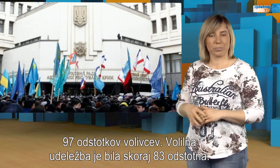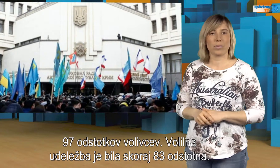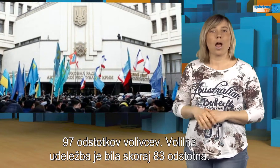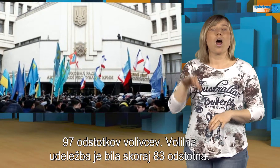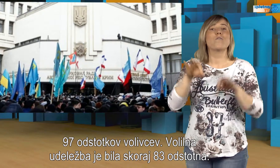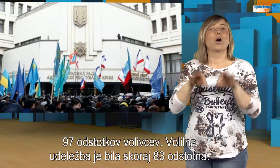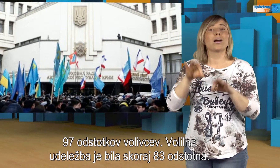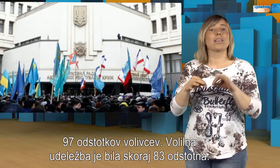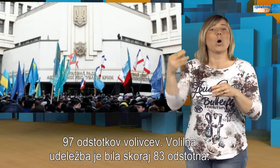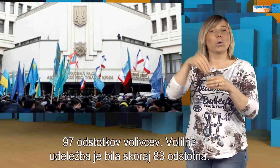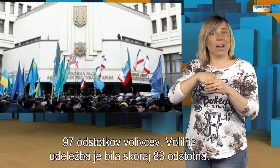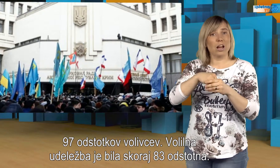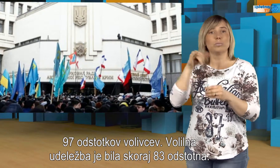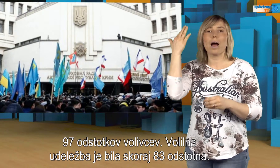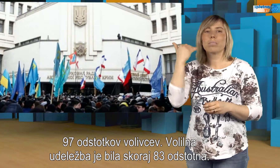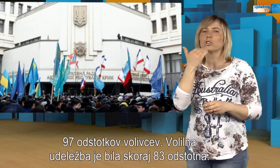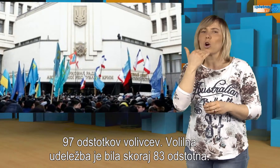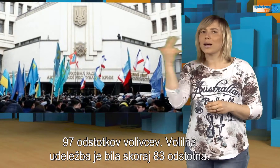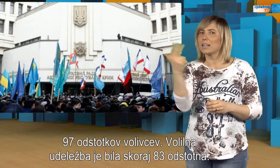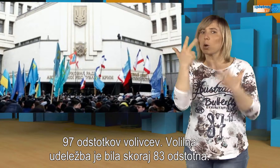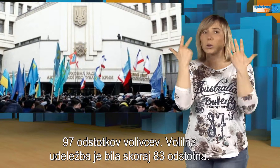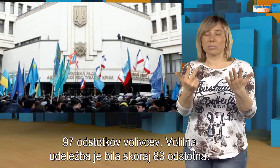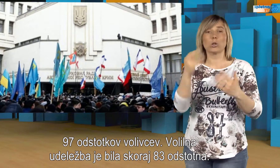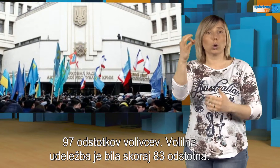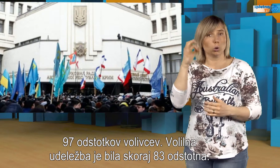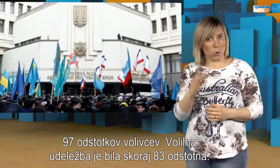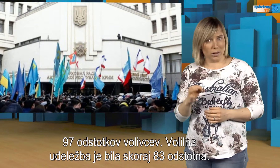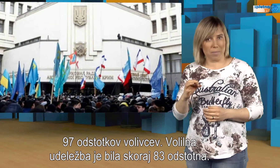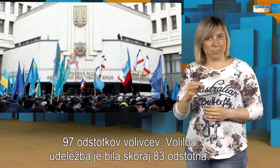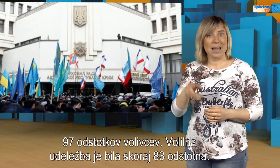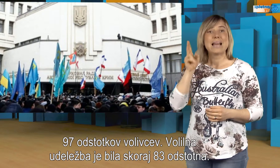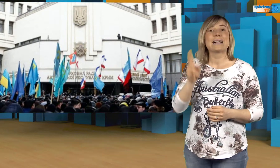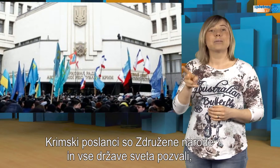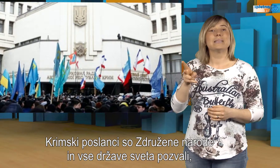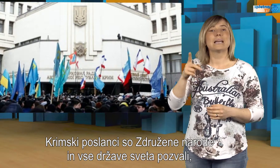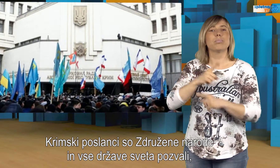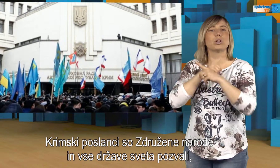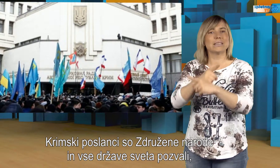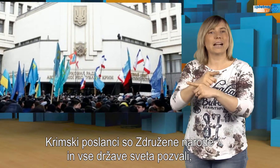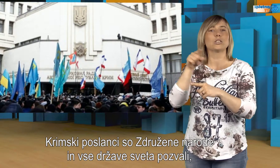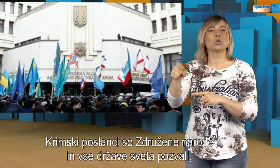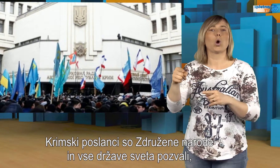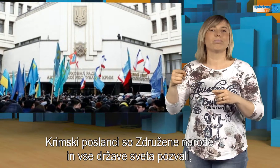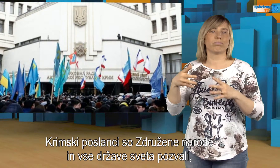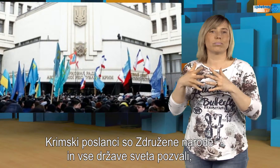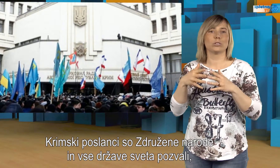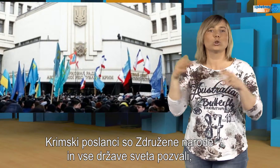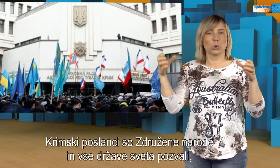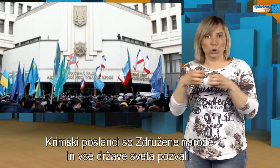Volilna udeležba je bila skoraj 83 odstotna. Krimski poslanci so Združene narode in se države